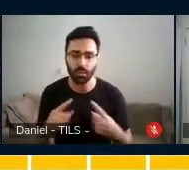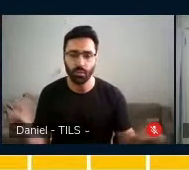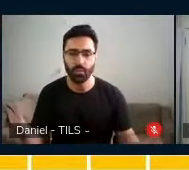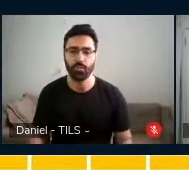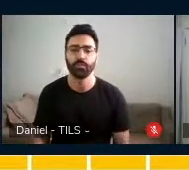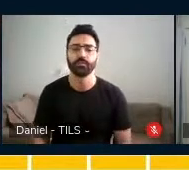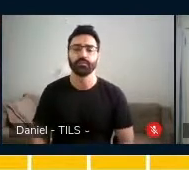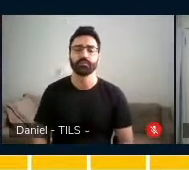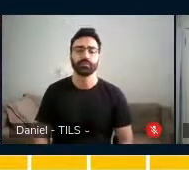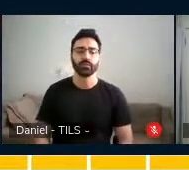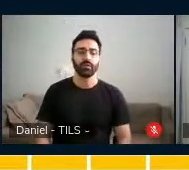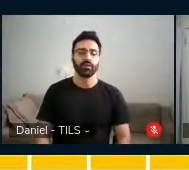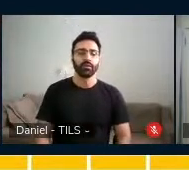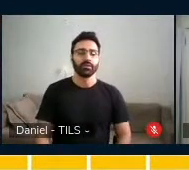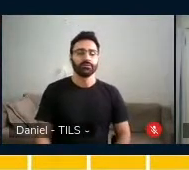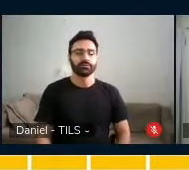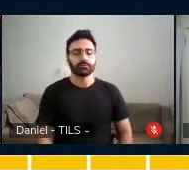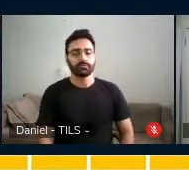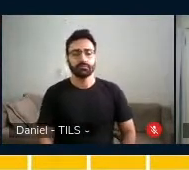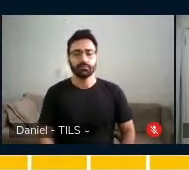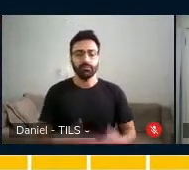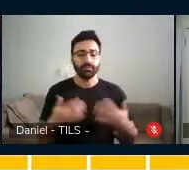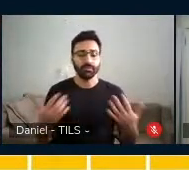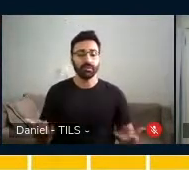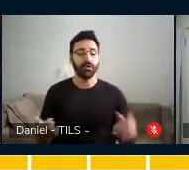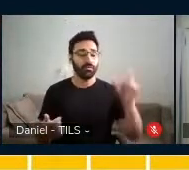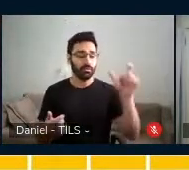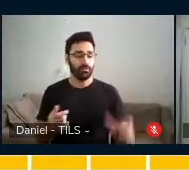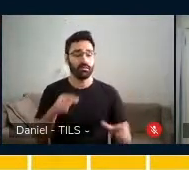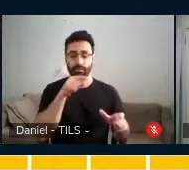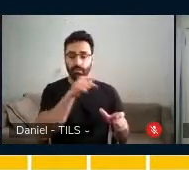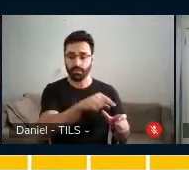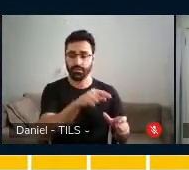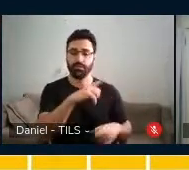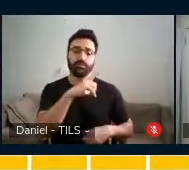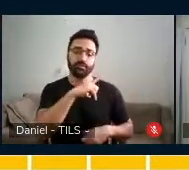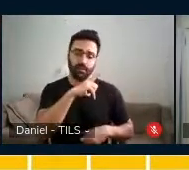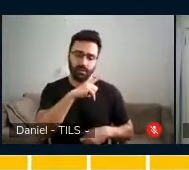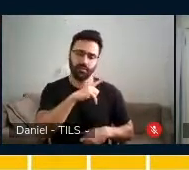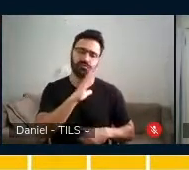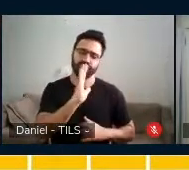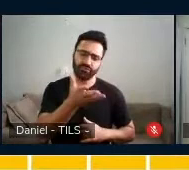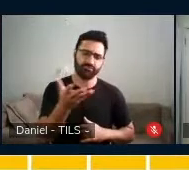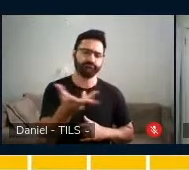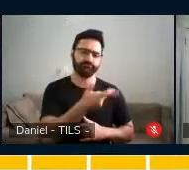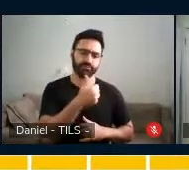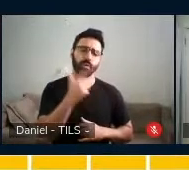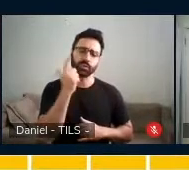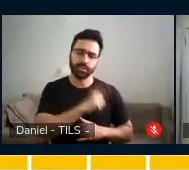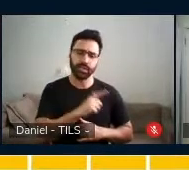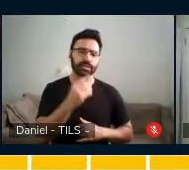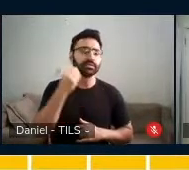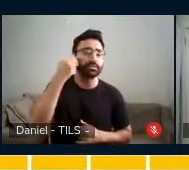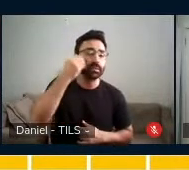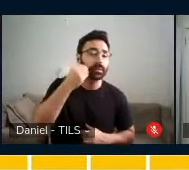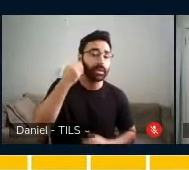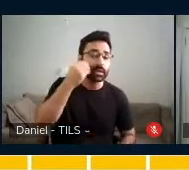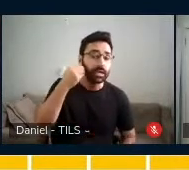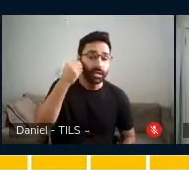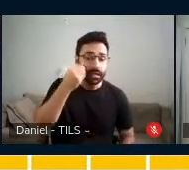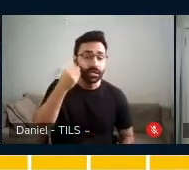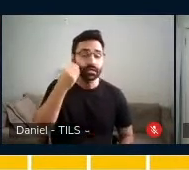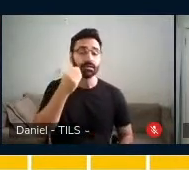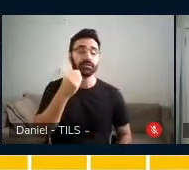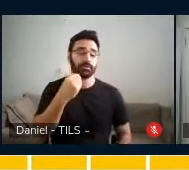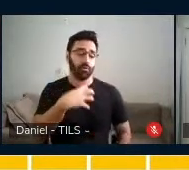E cada vez que ela se mostrava apta a experimentar essas possibilidades, seu comportamento